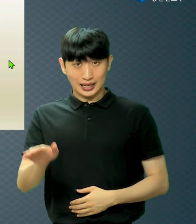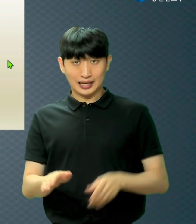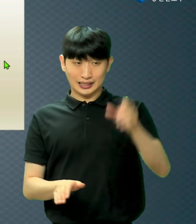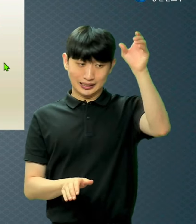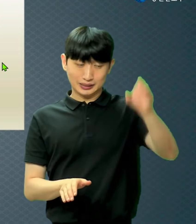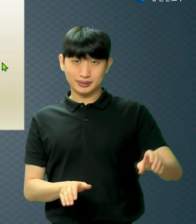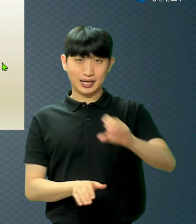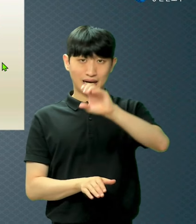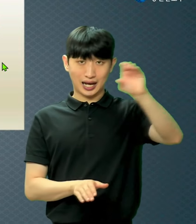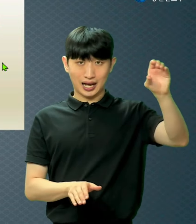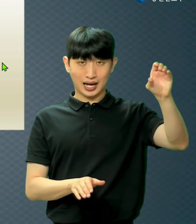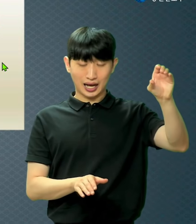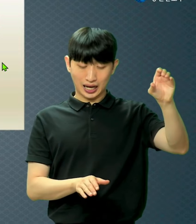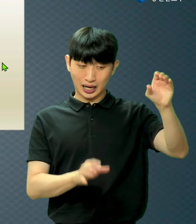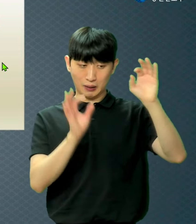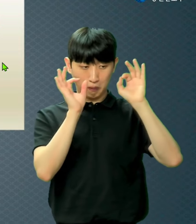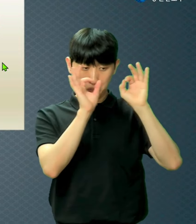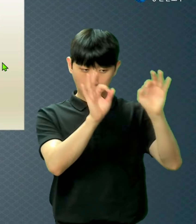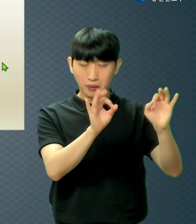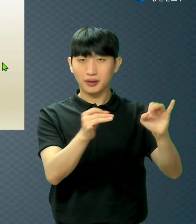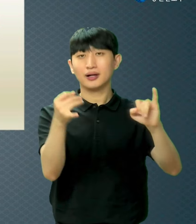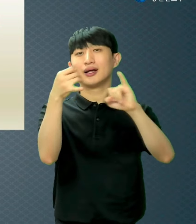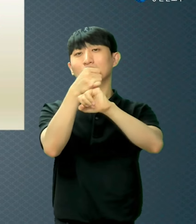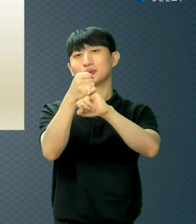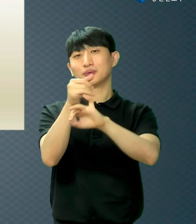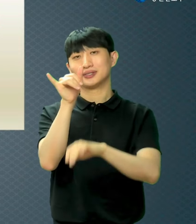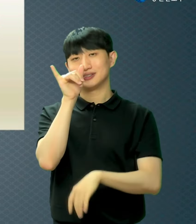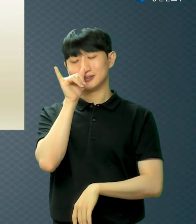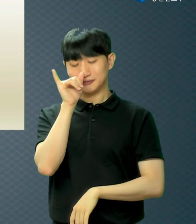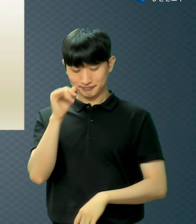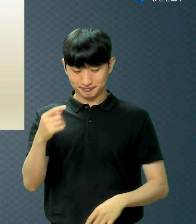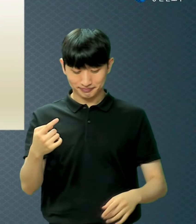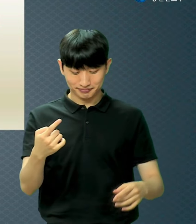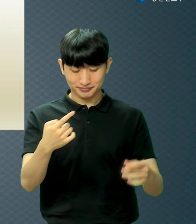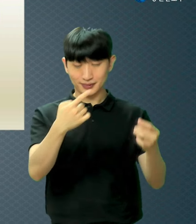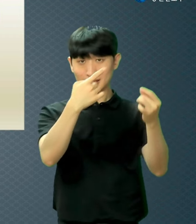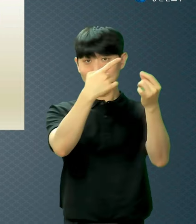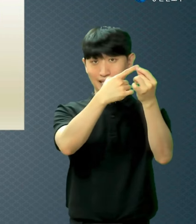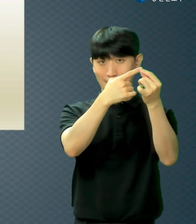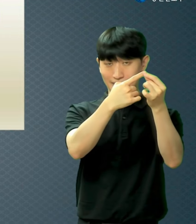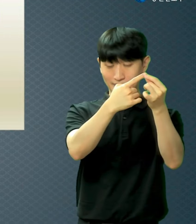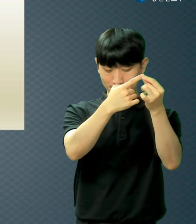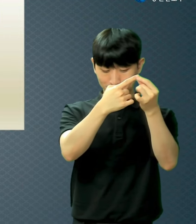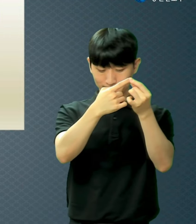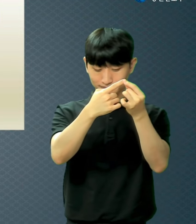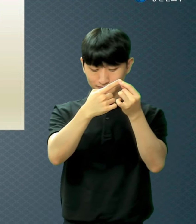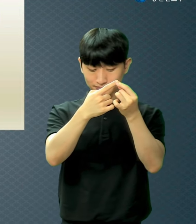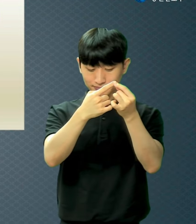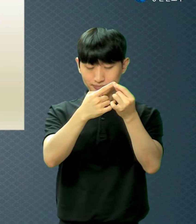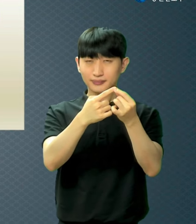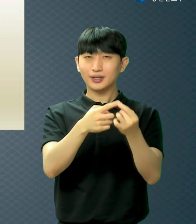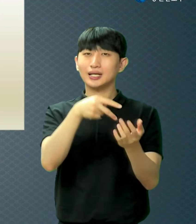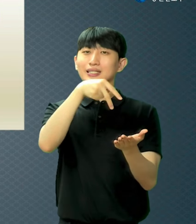첫째 십자가는 신분의 변화를 가져다 줍니다